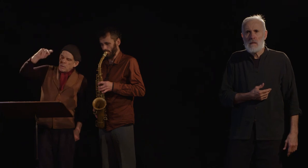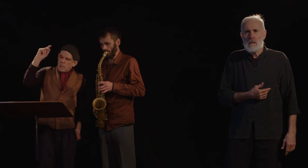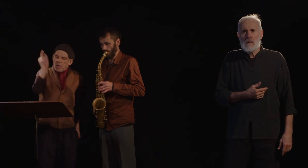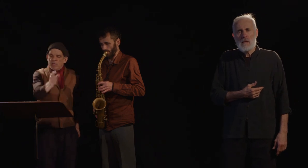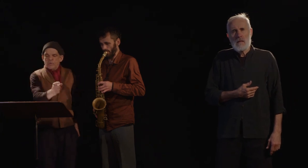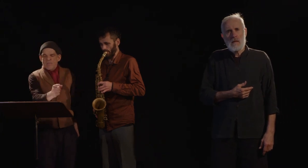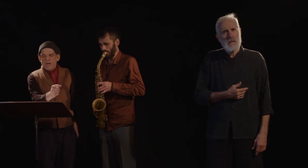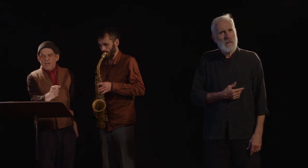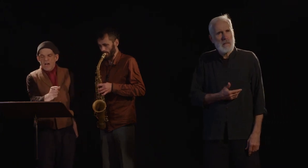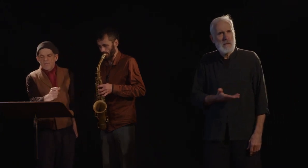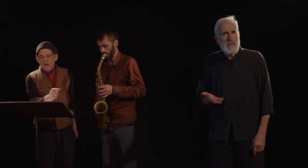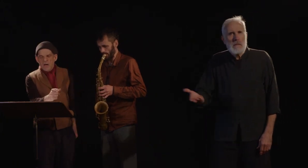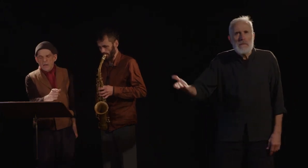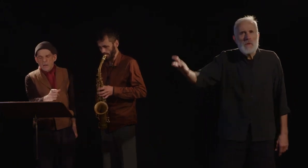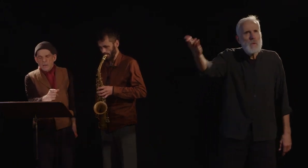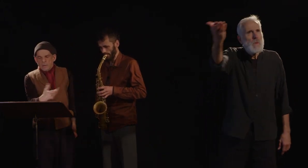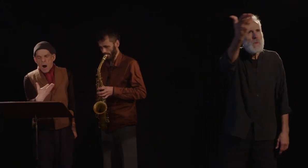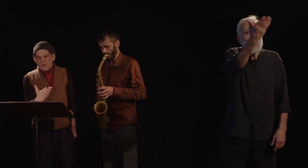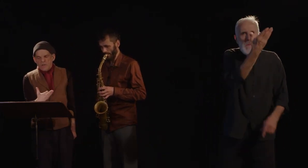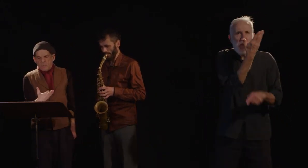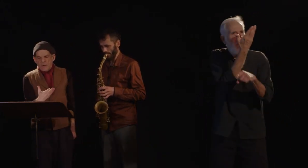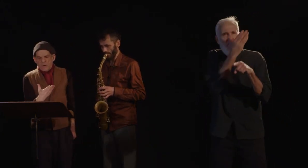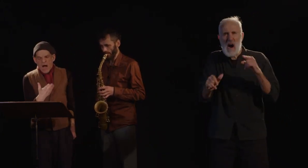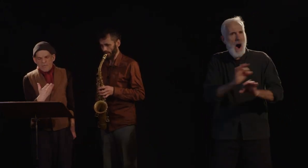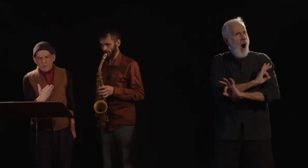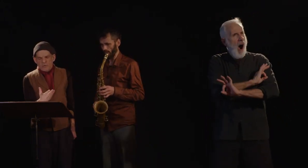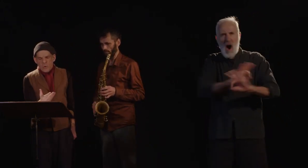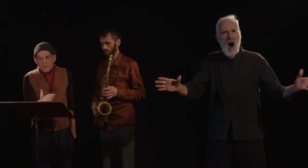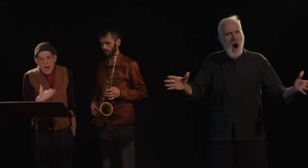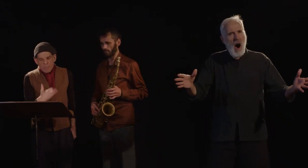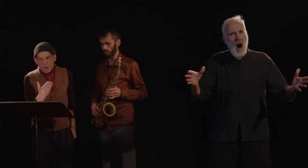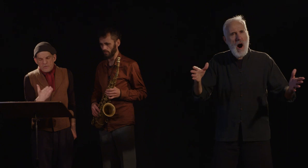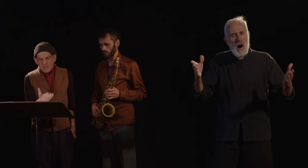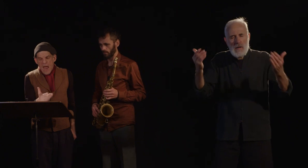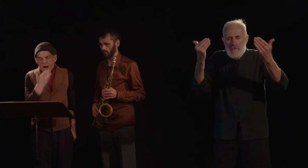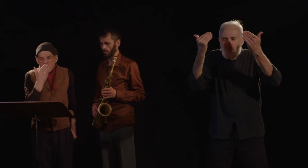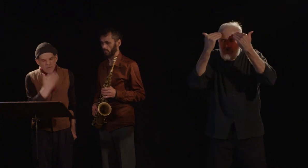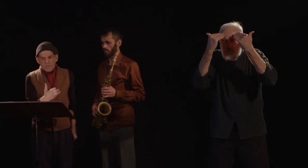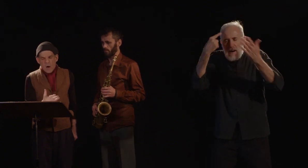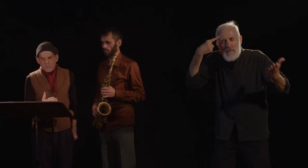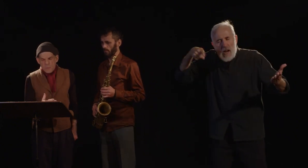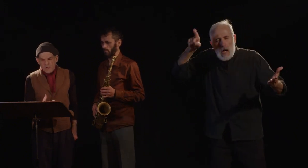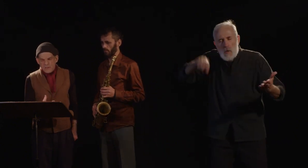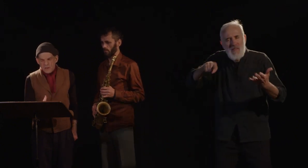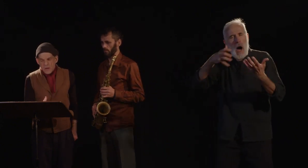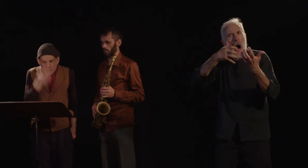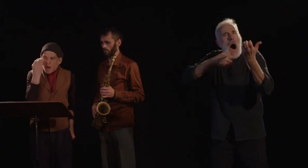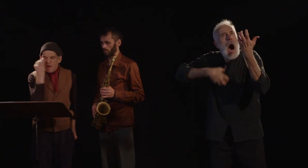Vous n'avez rien fait. Tant que l'esprit de la révolution a pour auxiliaire la souffrance publique. Vous n'avez